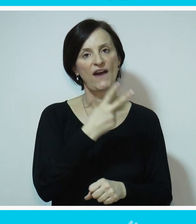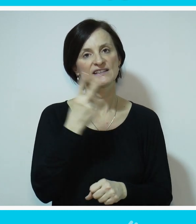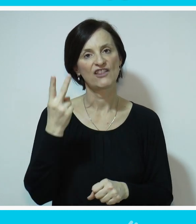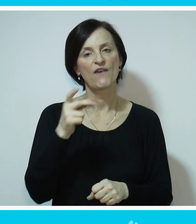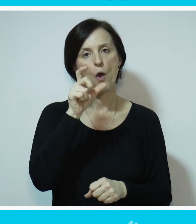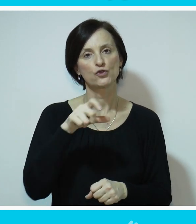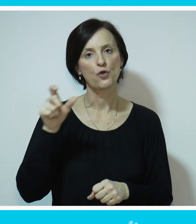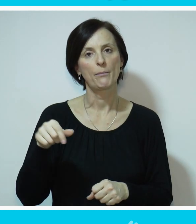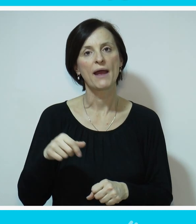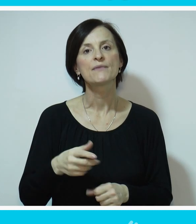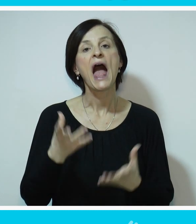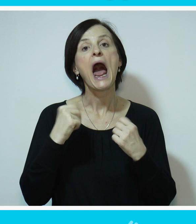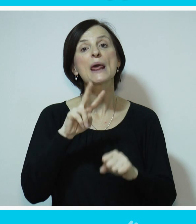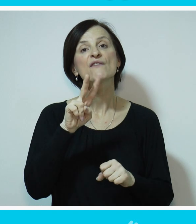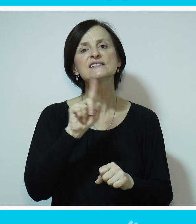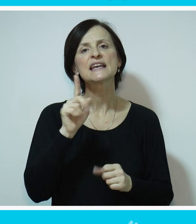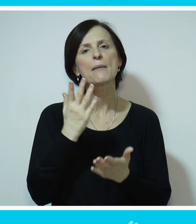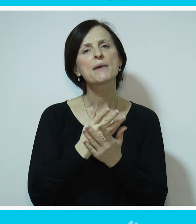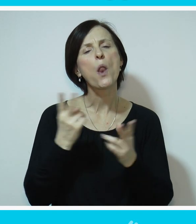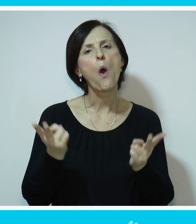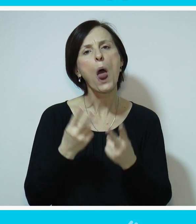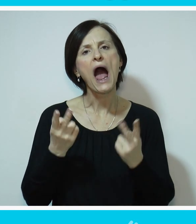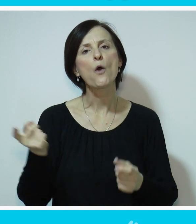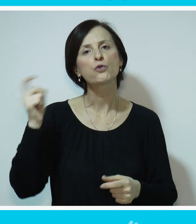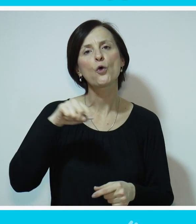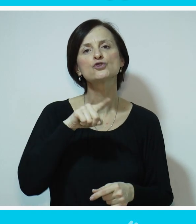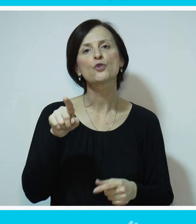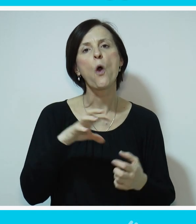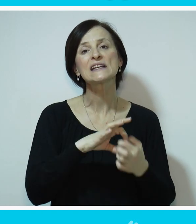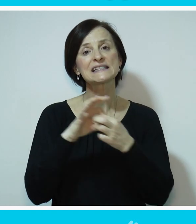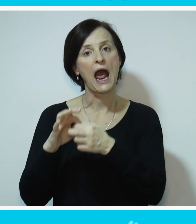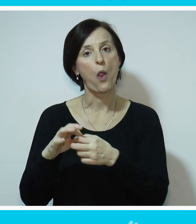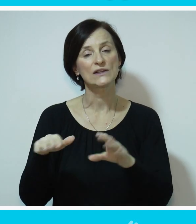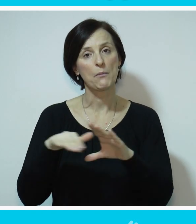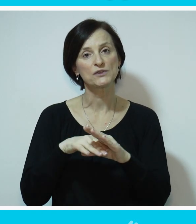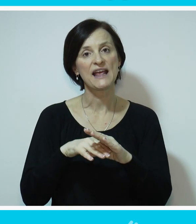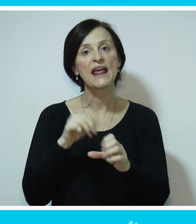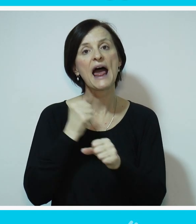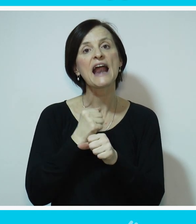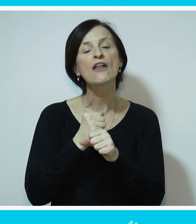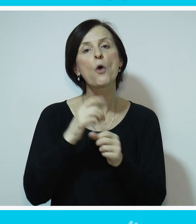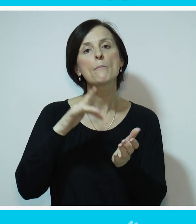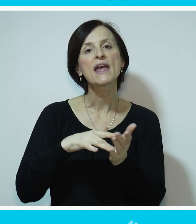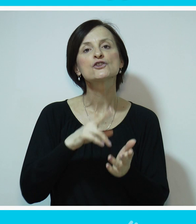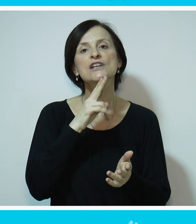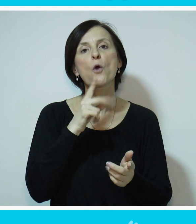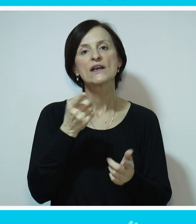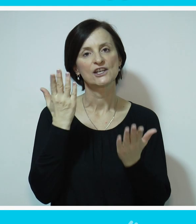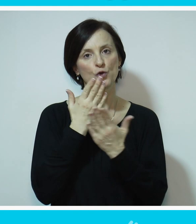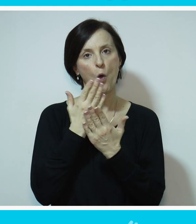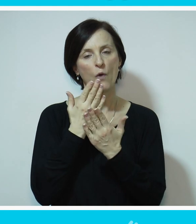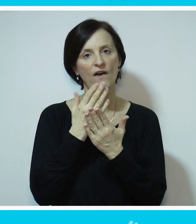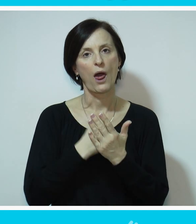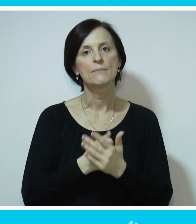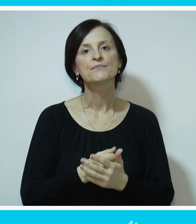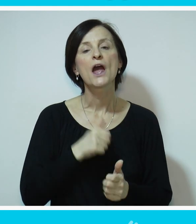22 osobe. Ali Vesni nije bilo lako doći do stalnog zaposlenja na radnom mestu za koje se